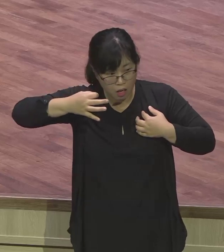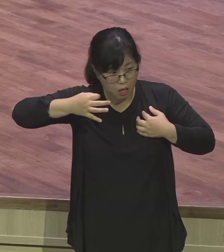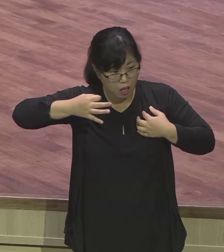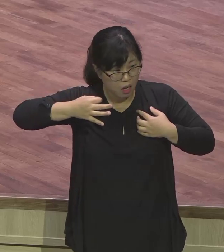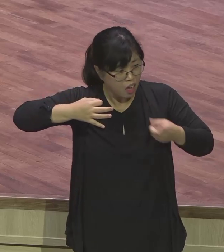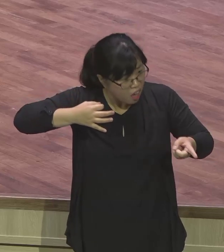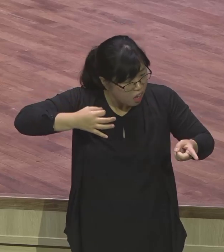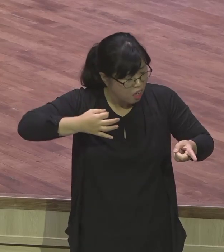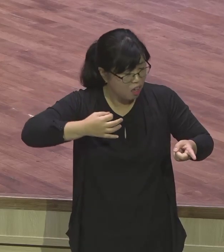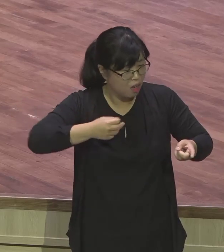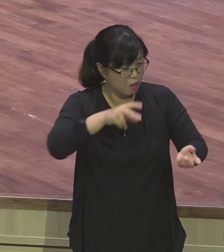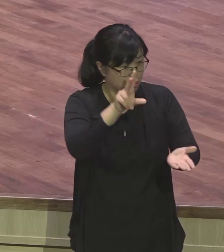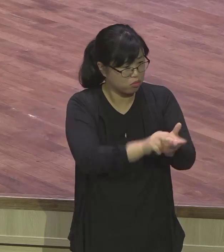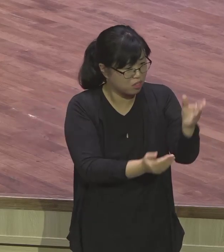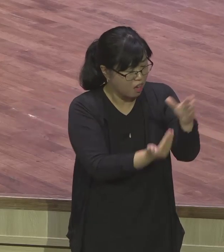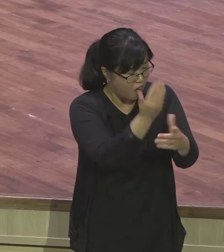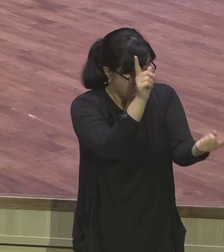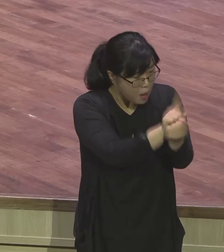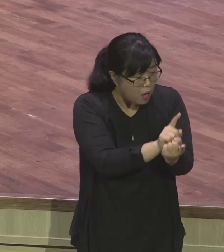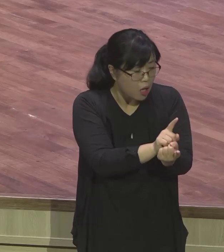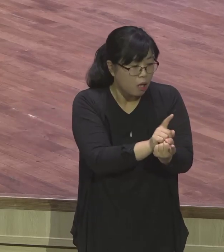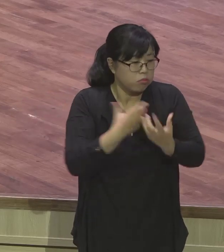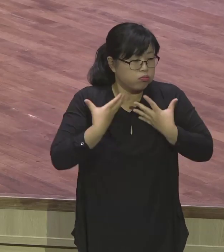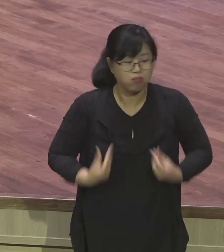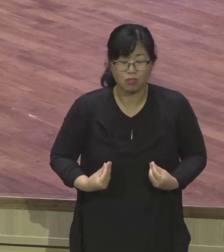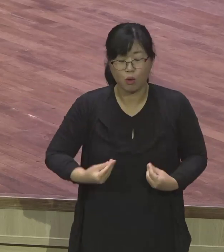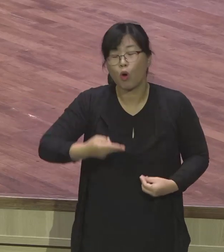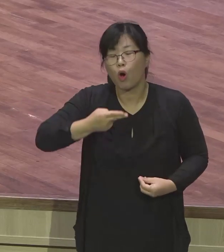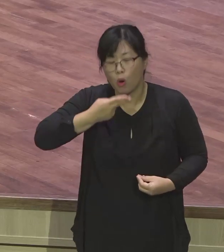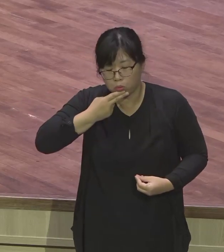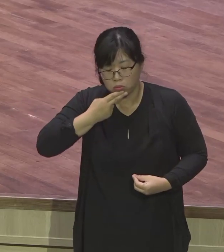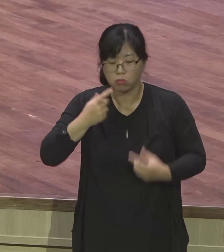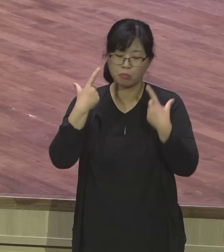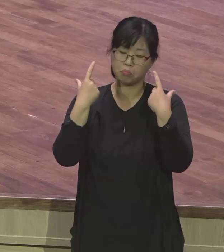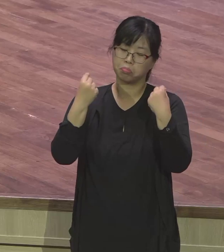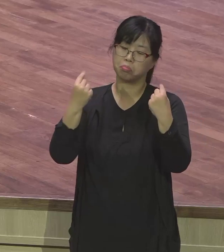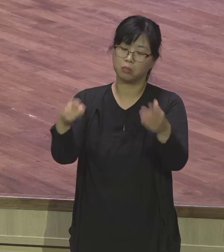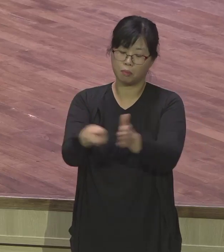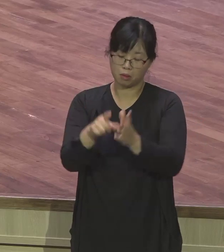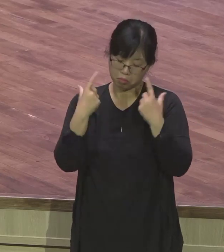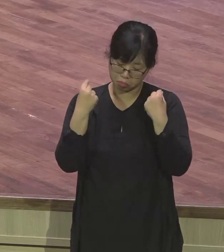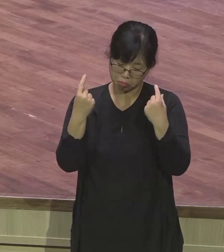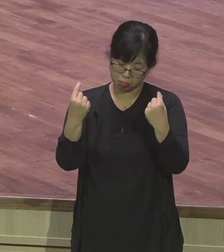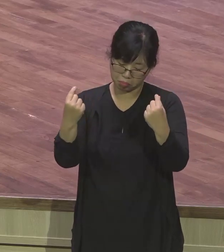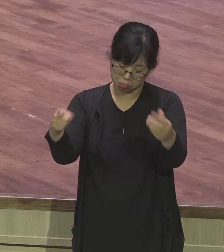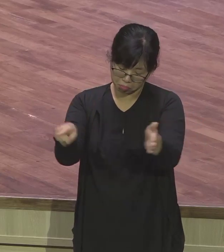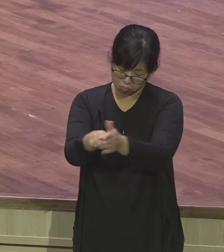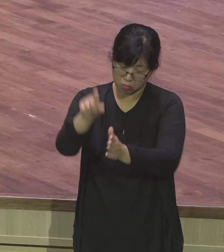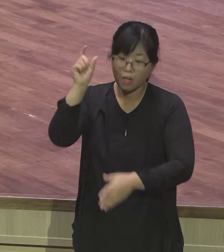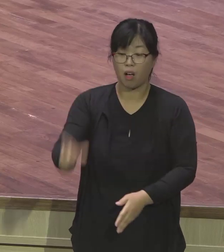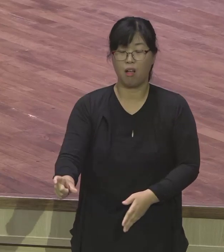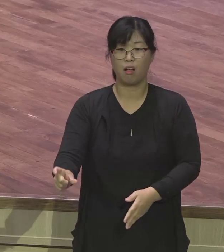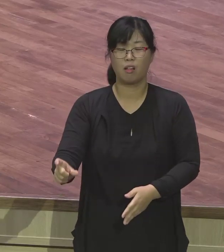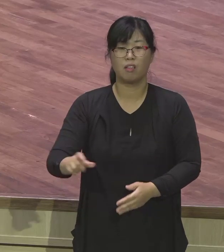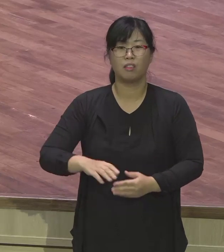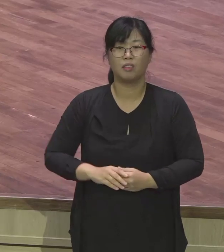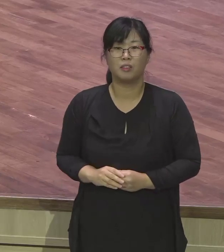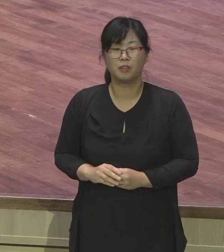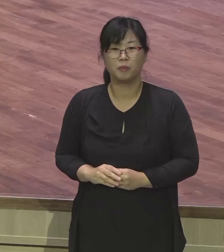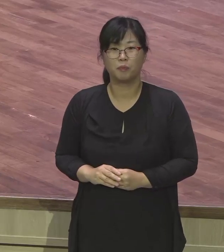지난 시간에 살펴보았듯이 성경이 말하는 행동은요. 모든 것이 원하는 내가 원하는 일사천리로